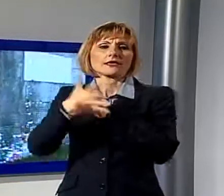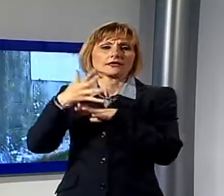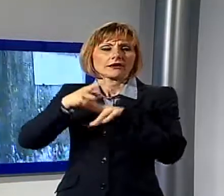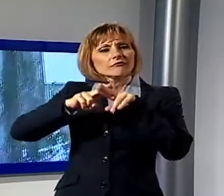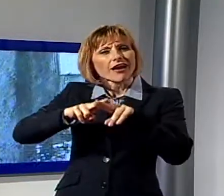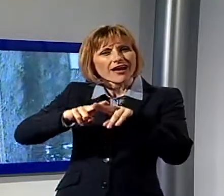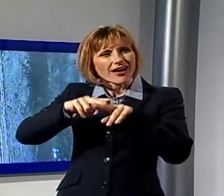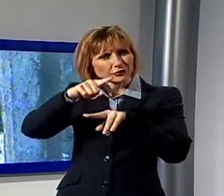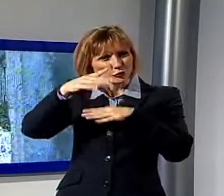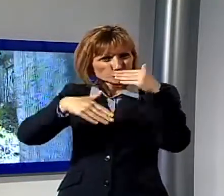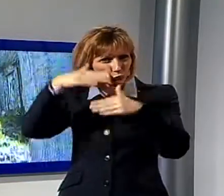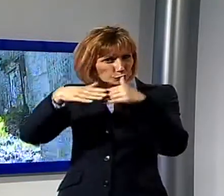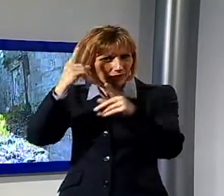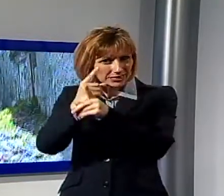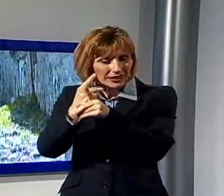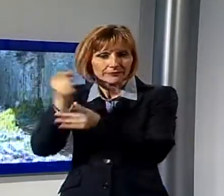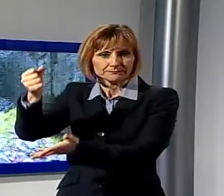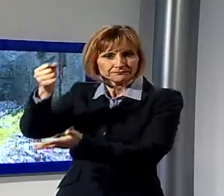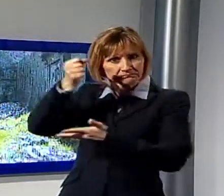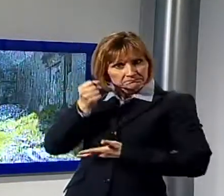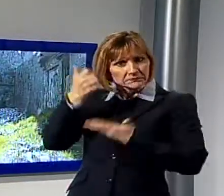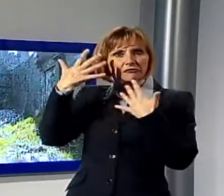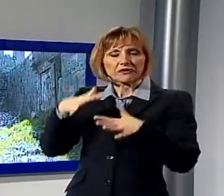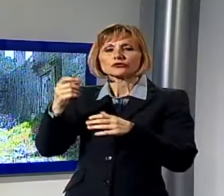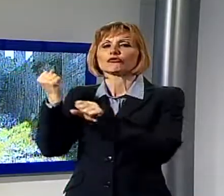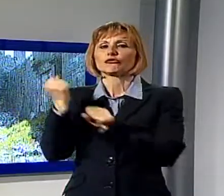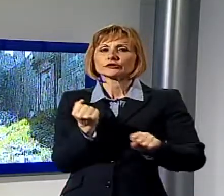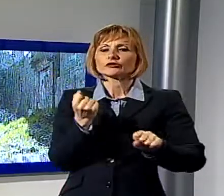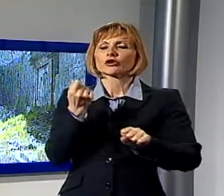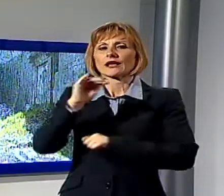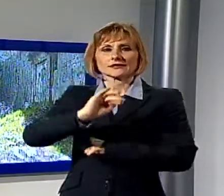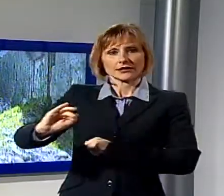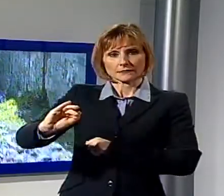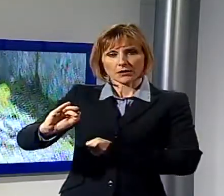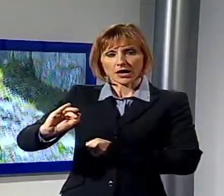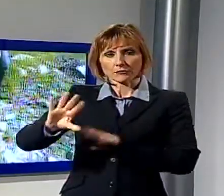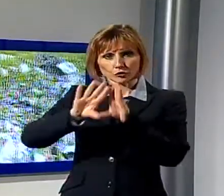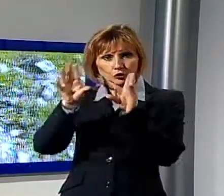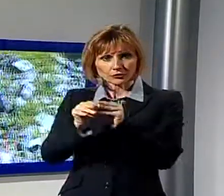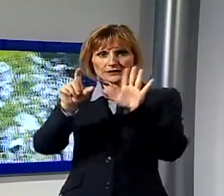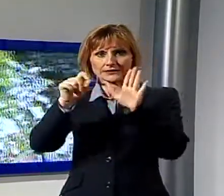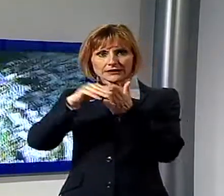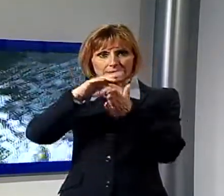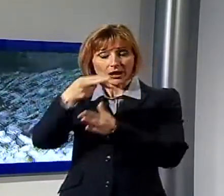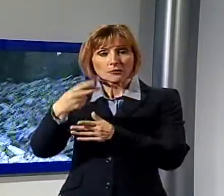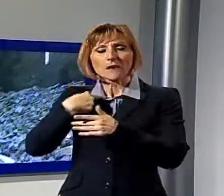struttura, ottenendo anche finanziamenti dalla Fondazione Cassa di Risparmio per 70 mila euro. Finanziamenti per i quali si sono esauriti